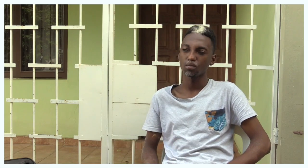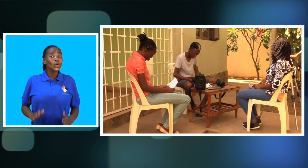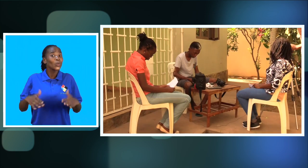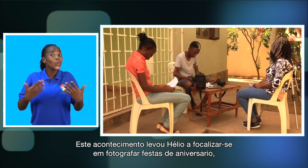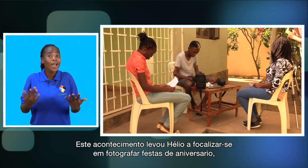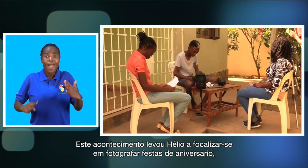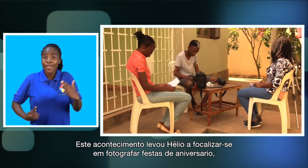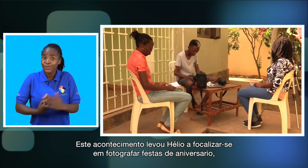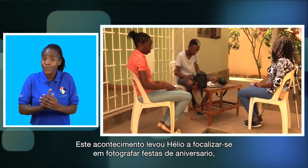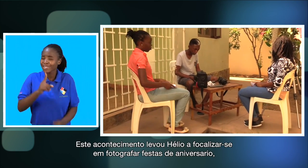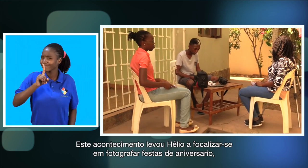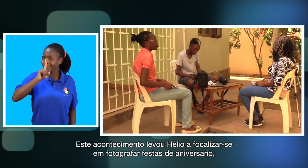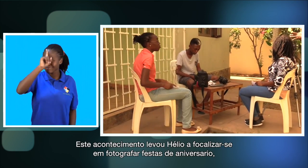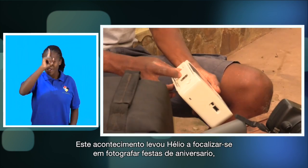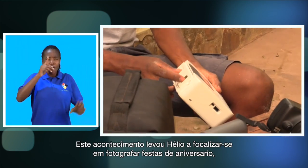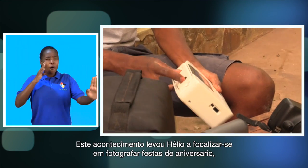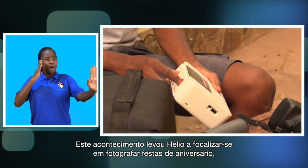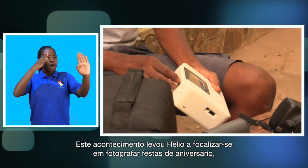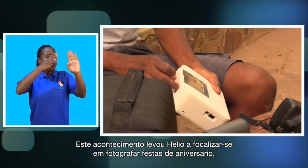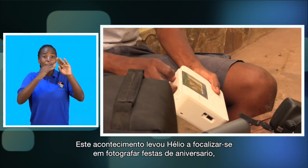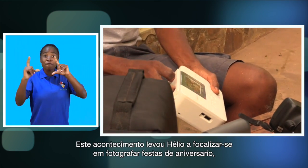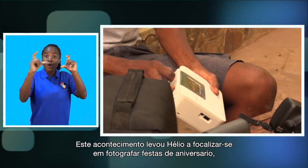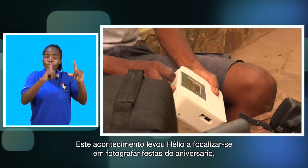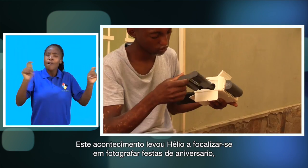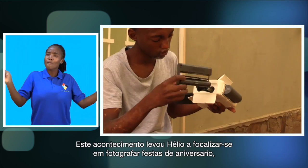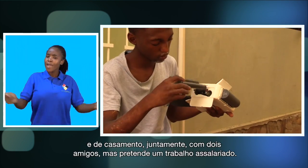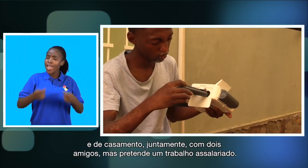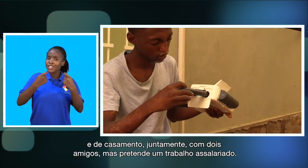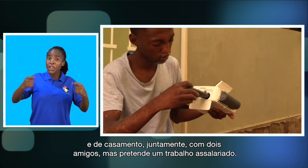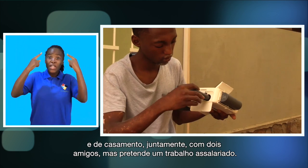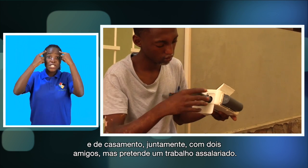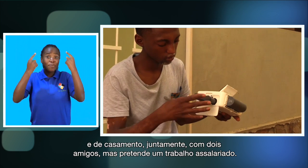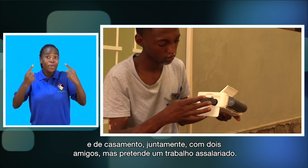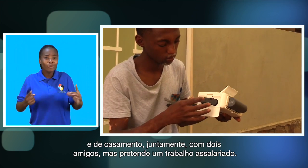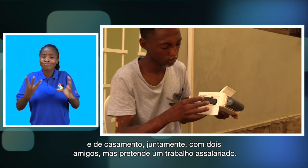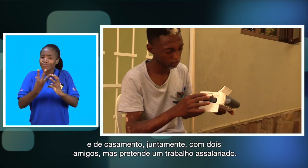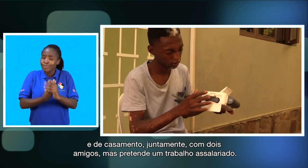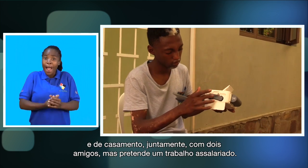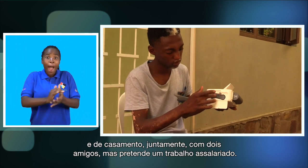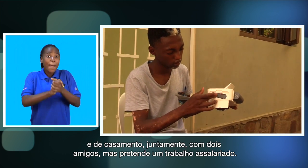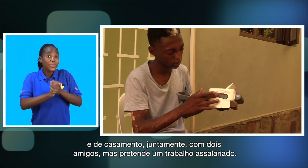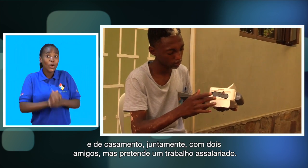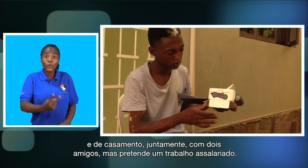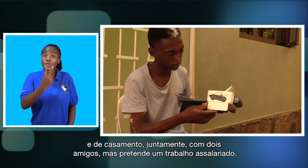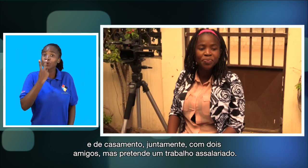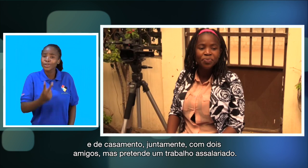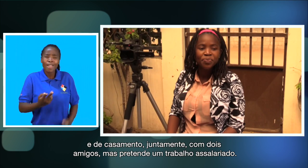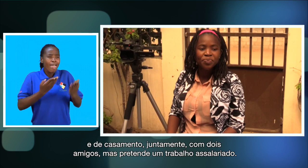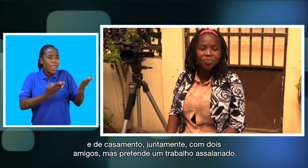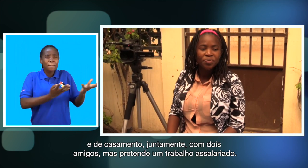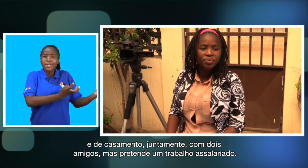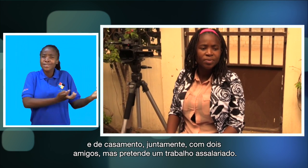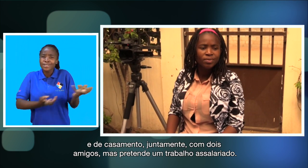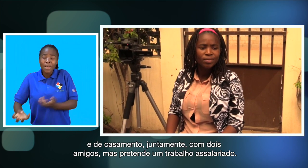certificado. Este acontecimento levou Hélio a focalizar-se em fotografar festas de aniversário e de casamento. Juntamente com